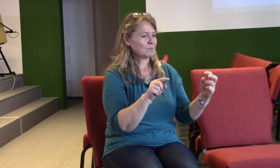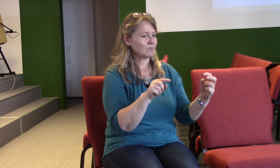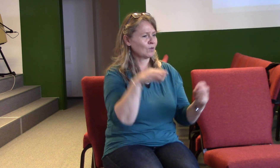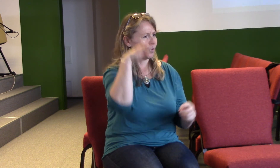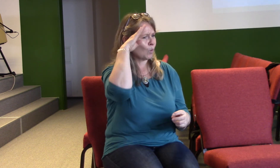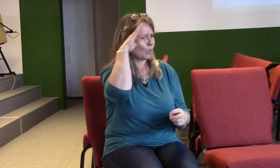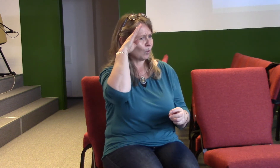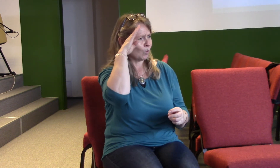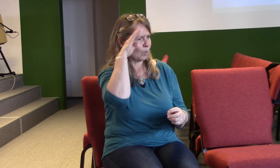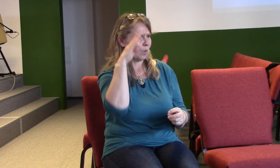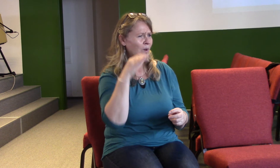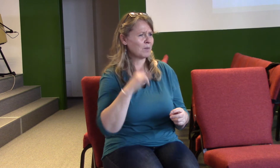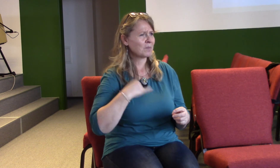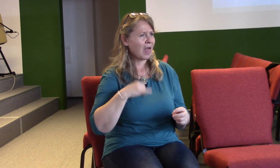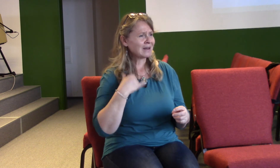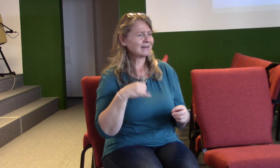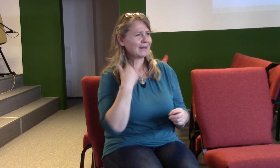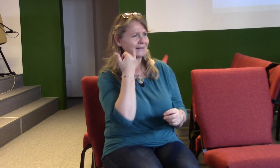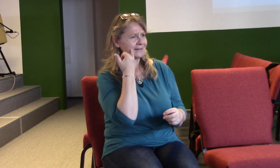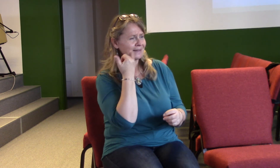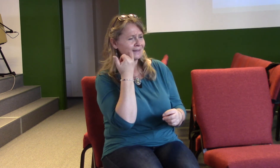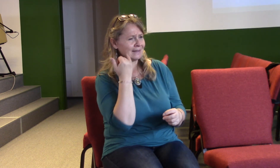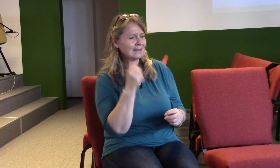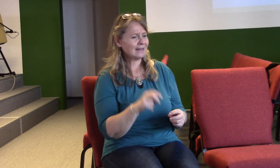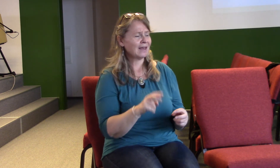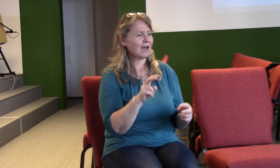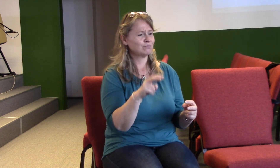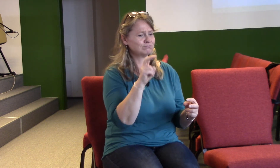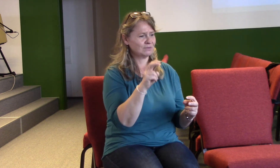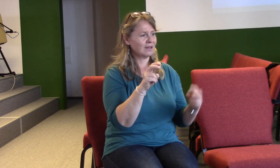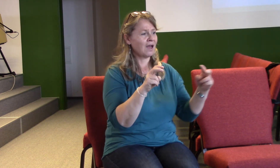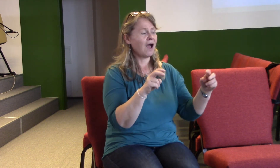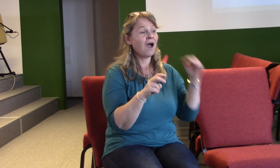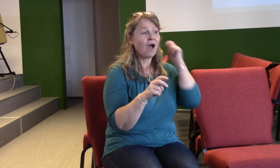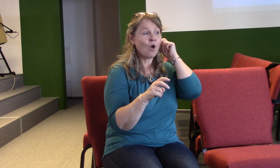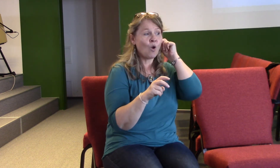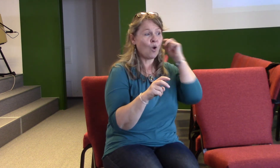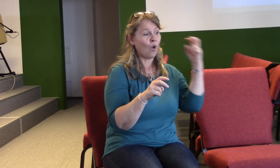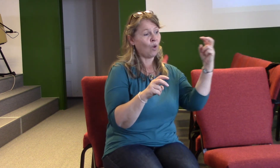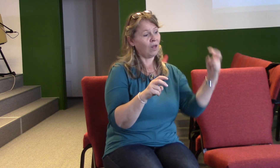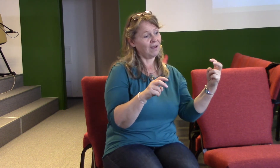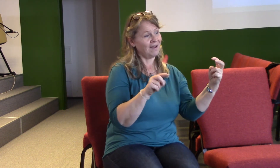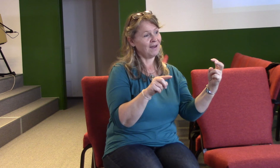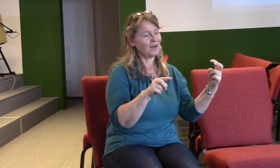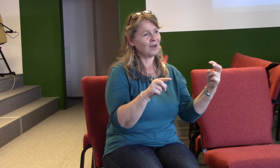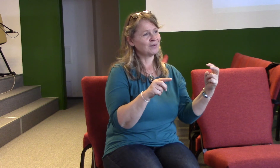mladík. Nesmělý a naproti němu krásná, mladá, sympatická slečna.